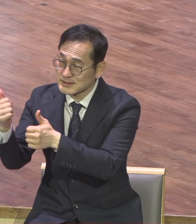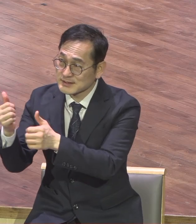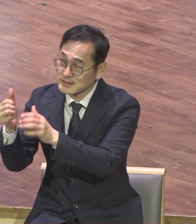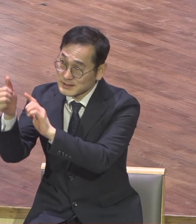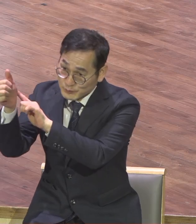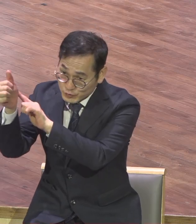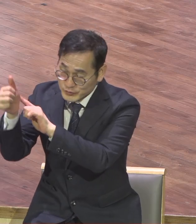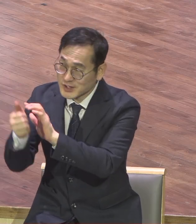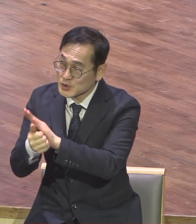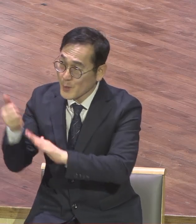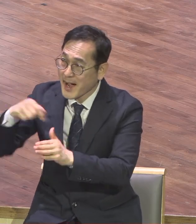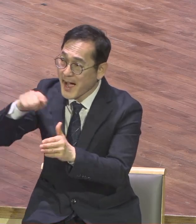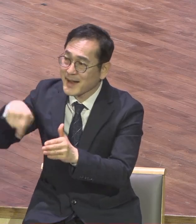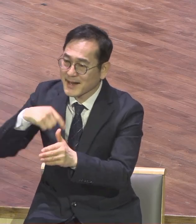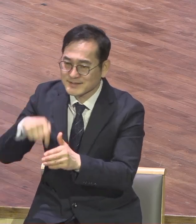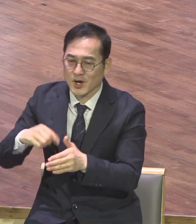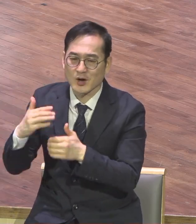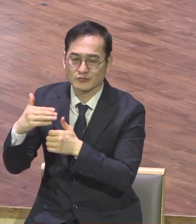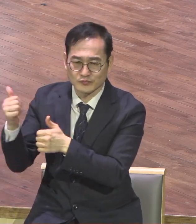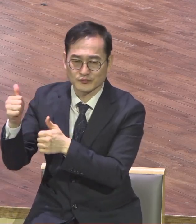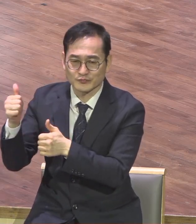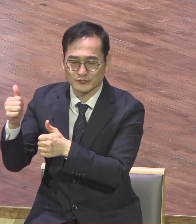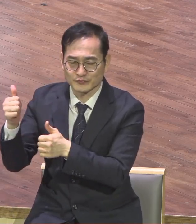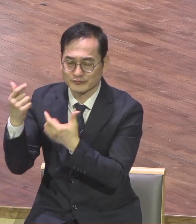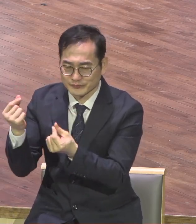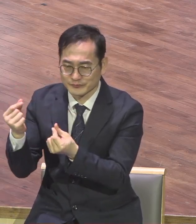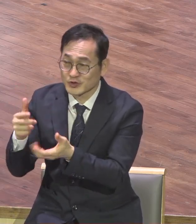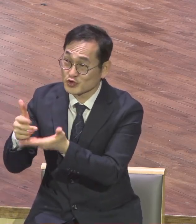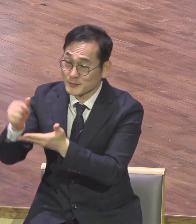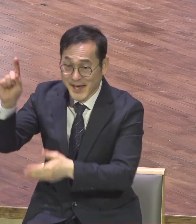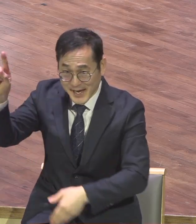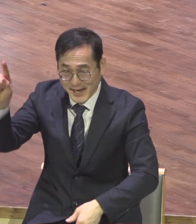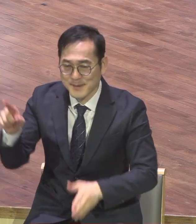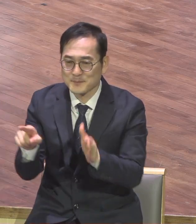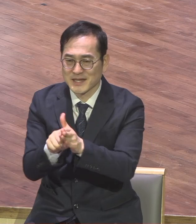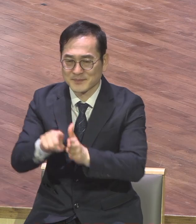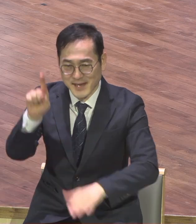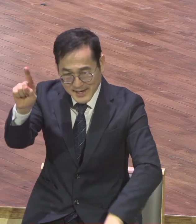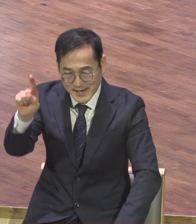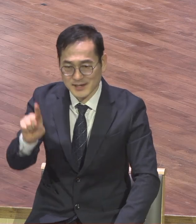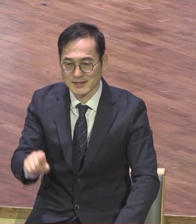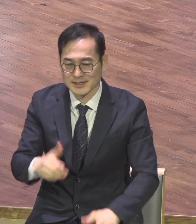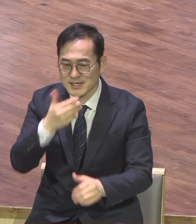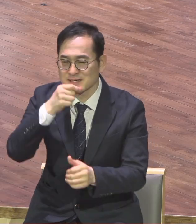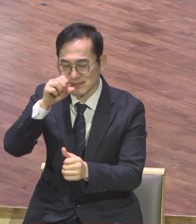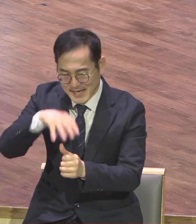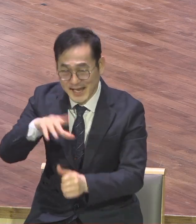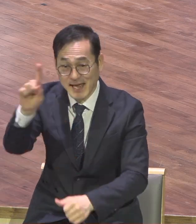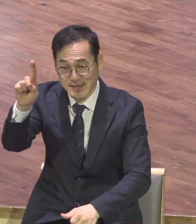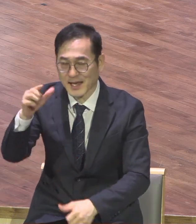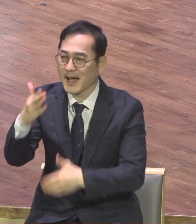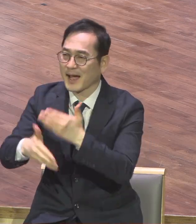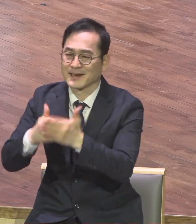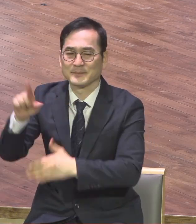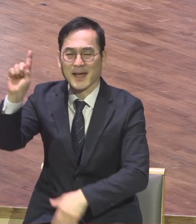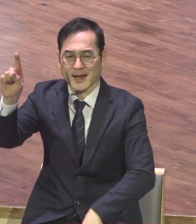받았느니라 주도 한 분이시요 믿음도 하나요 세례도 하나요 하나님도 한 분이시니 곧 만유의